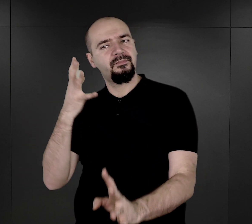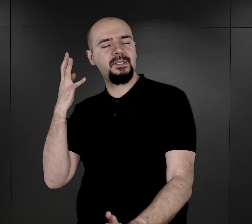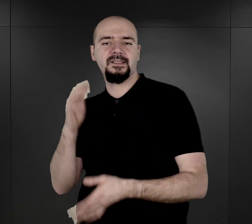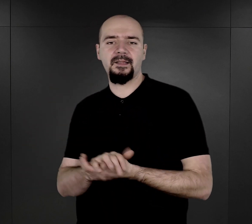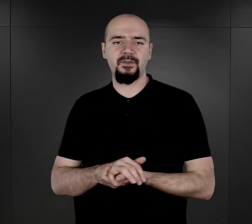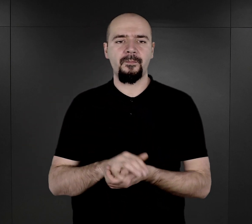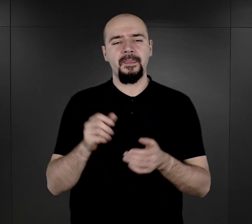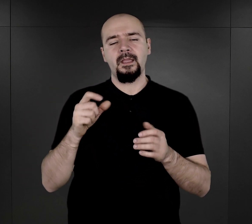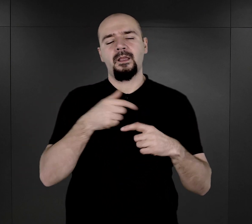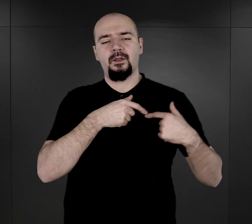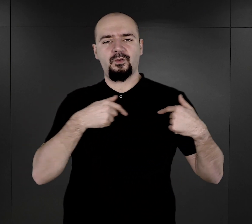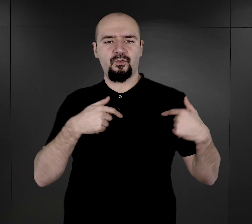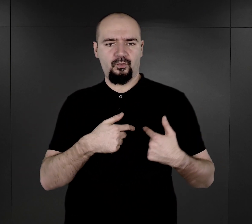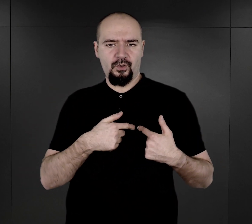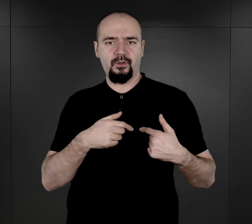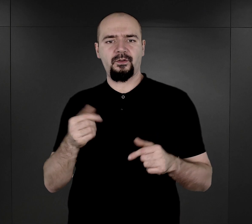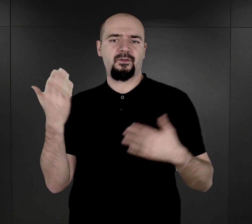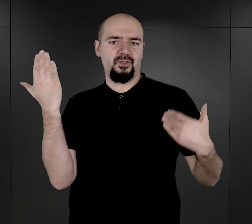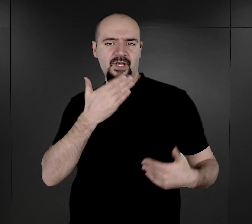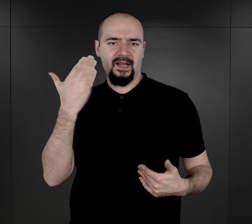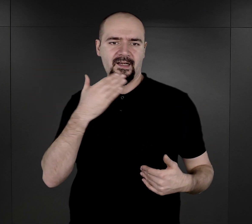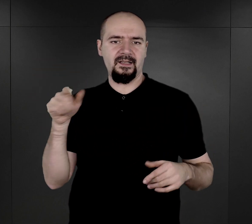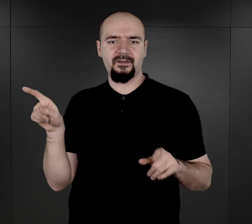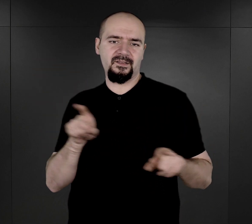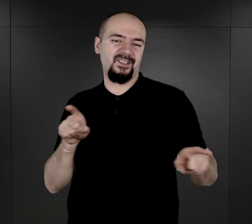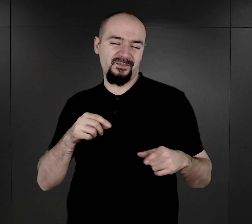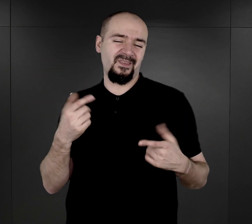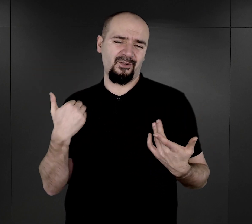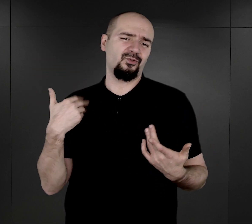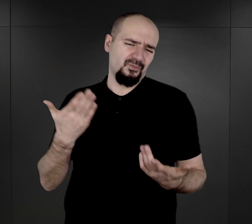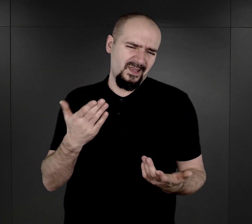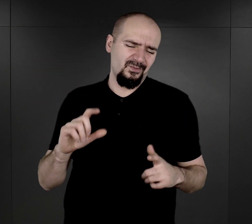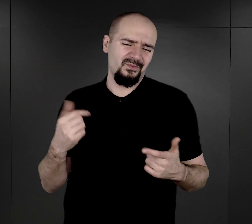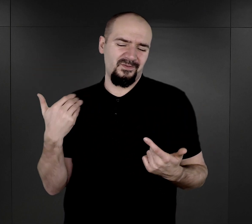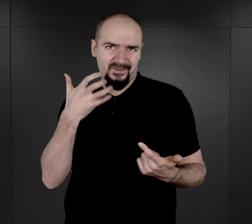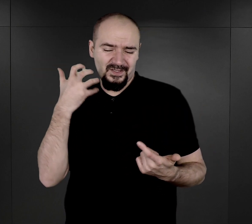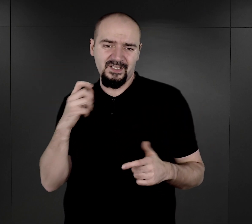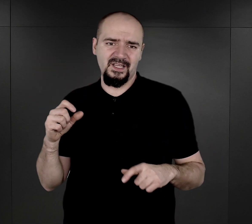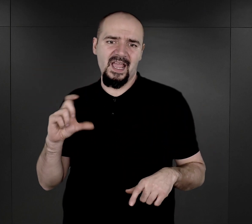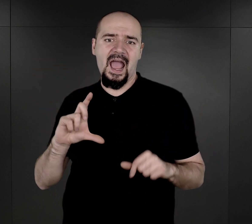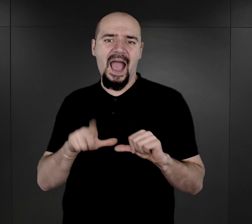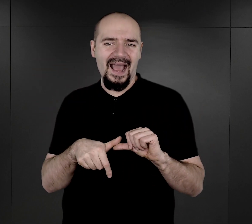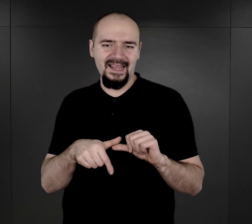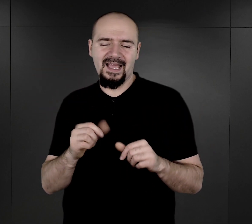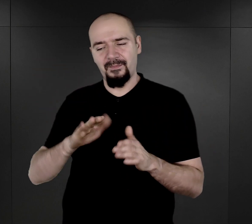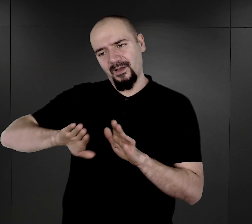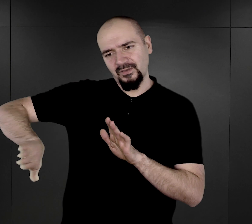Trójkąt osobny, czarny, to znaczy czarny trójkąt już był stosowany w obozie, ale żeby rozróżnić dodano tutaj